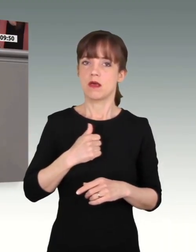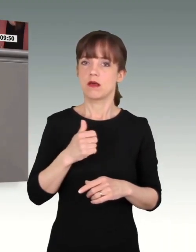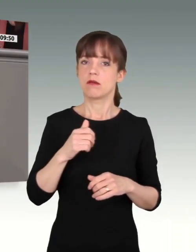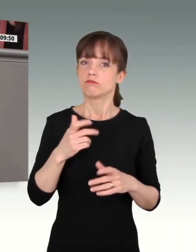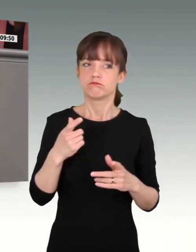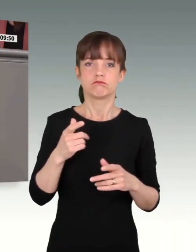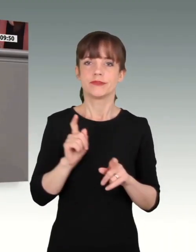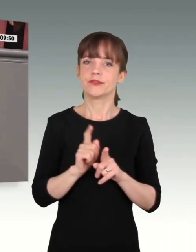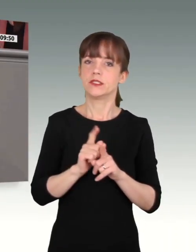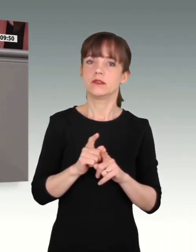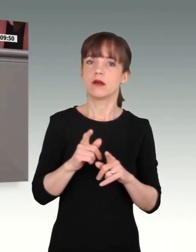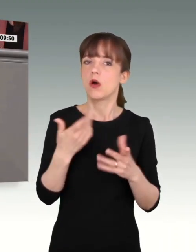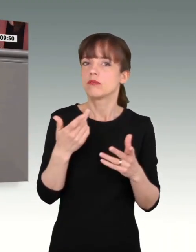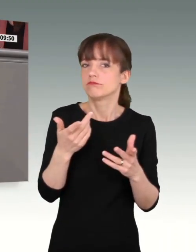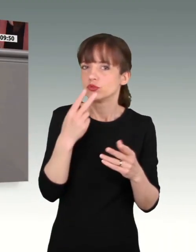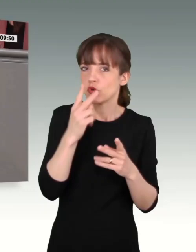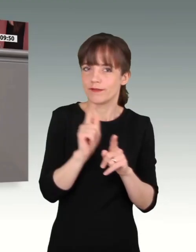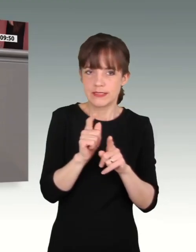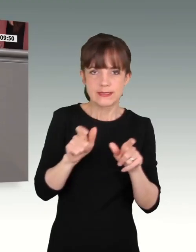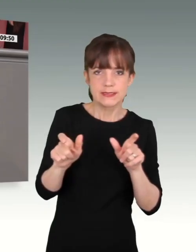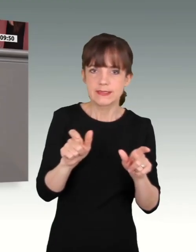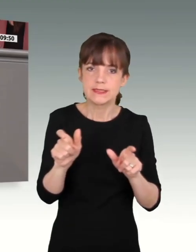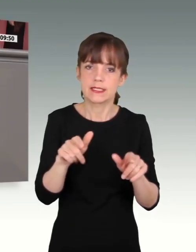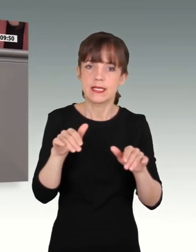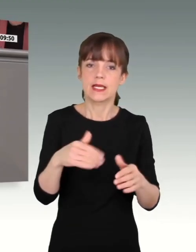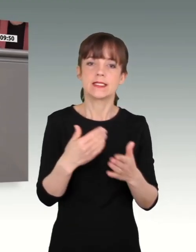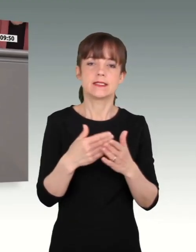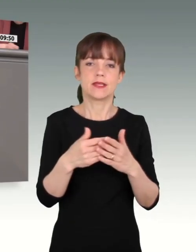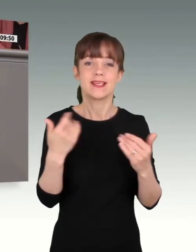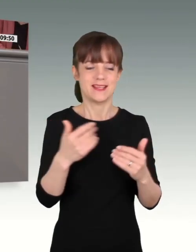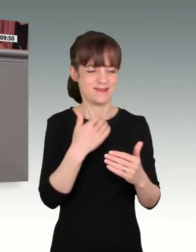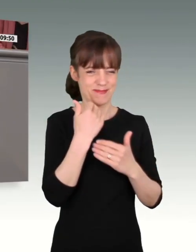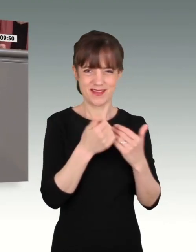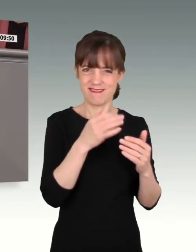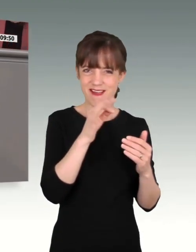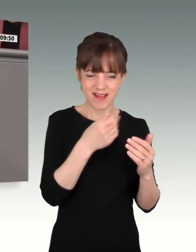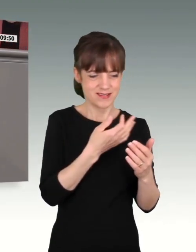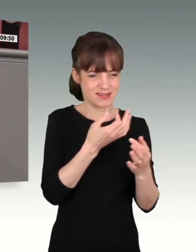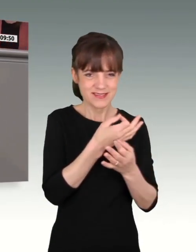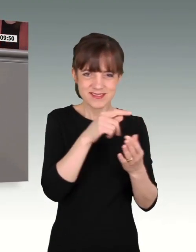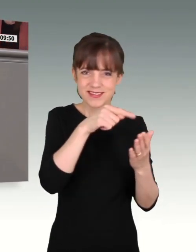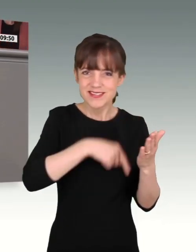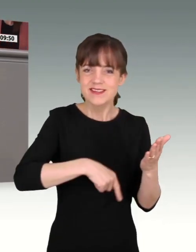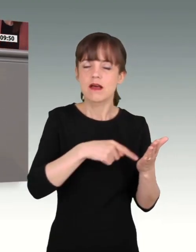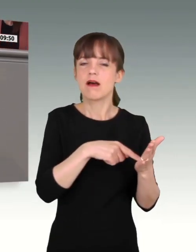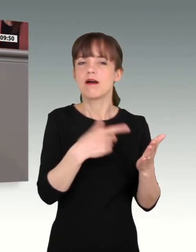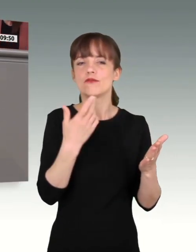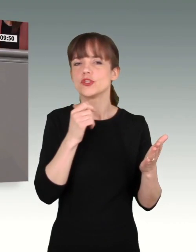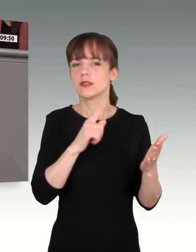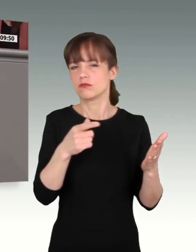im Bericht gut nachlesbaren und detailliert dargestellten Einzelheiten eingehen. Meist sind sie auch länger bekannt.